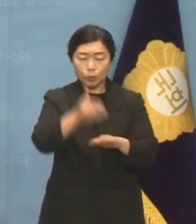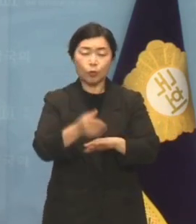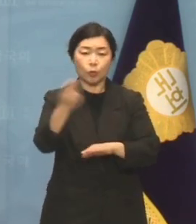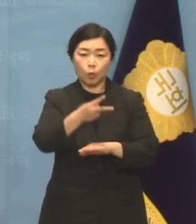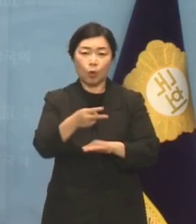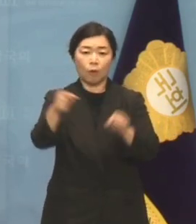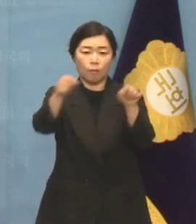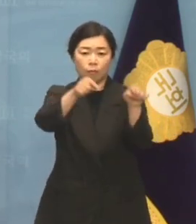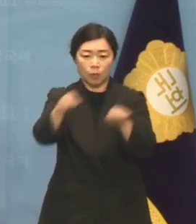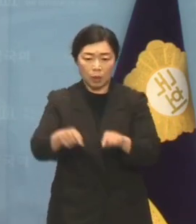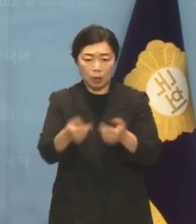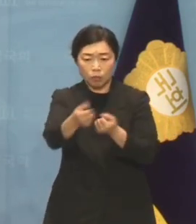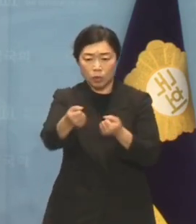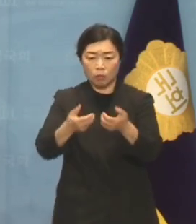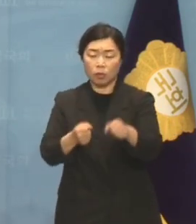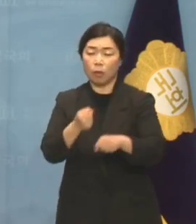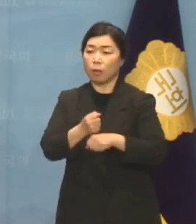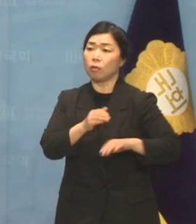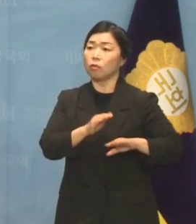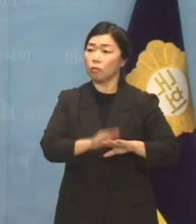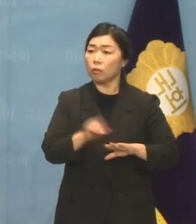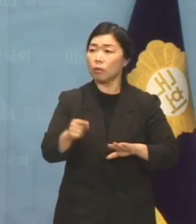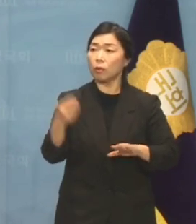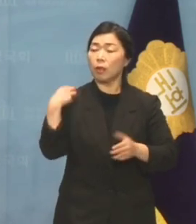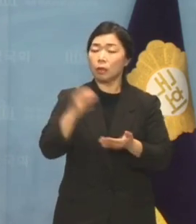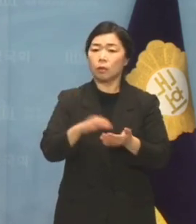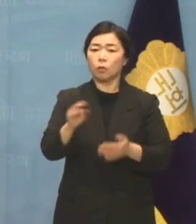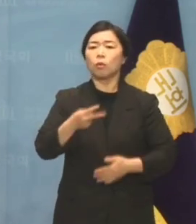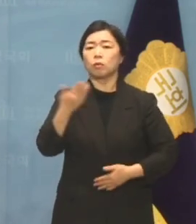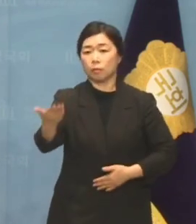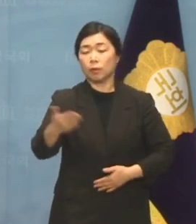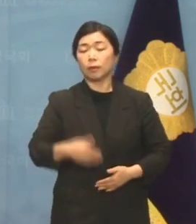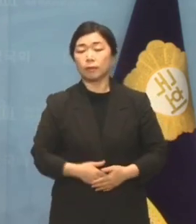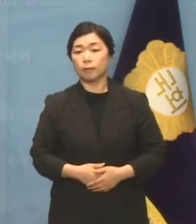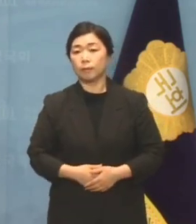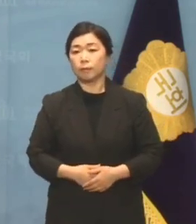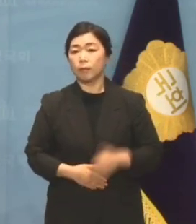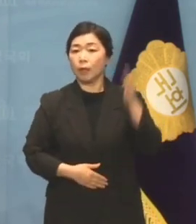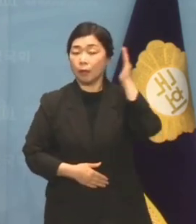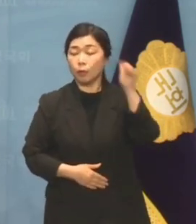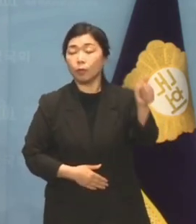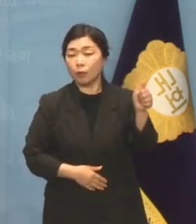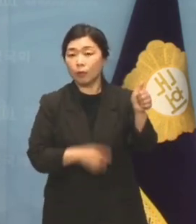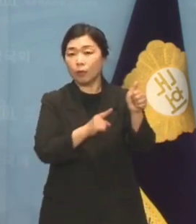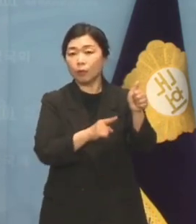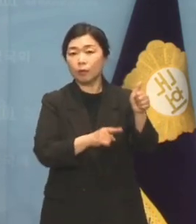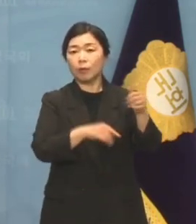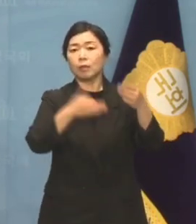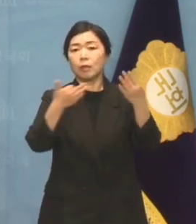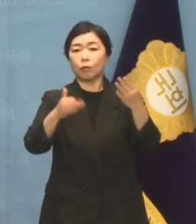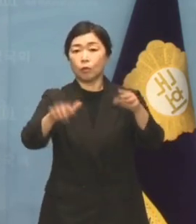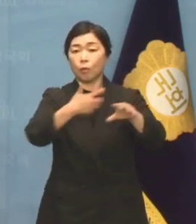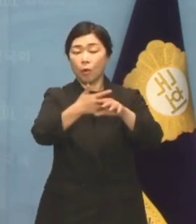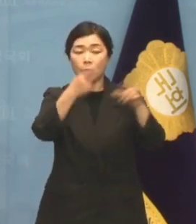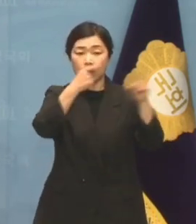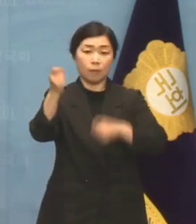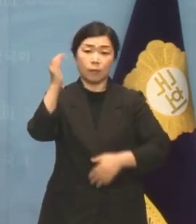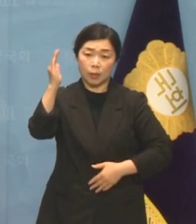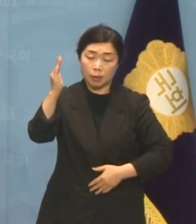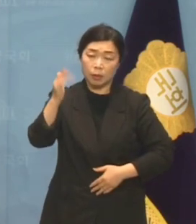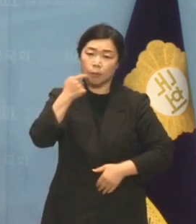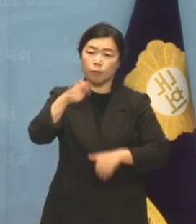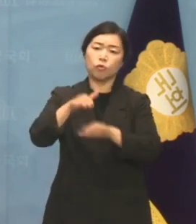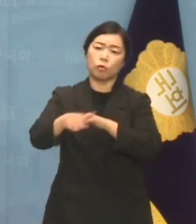민주당이 했던 말을 그대로 돌려드립니다. 대통령의 4.19 혁명 기념사는